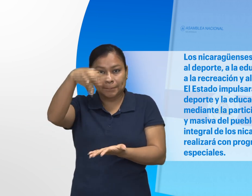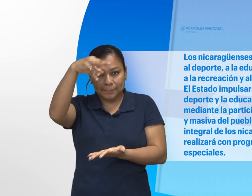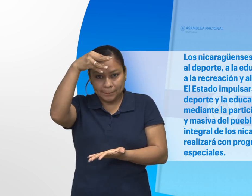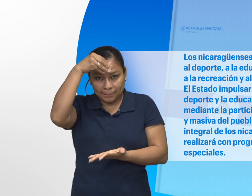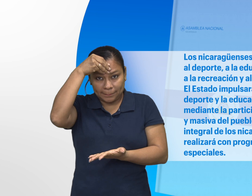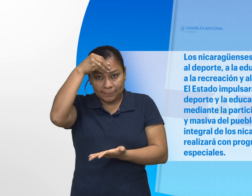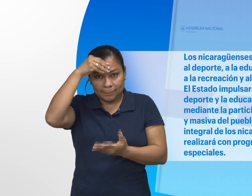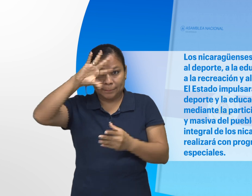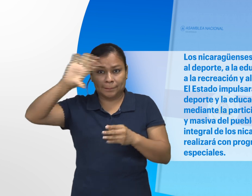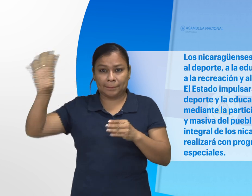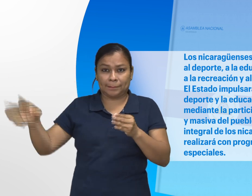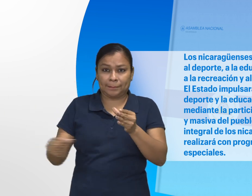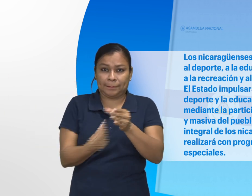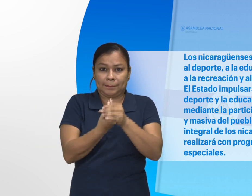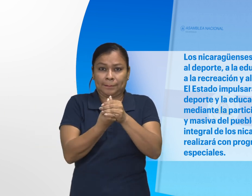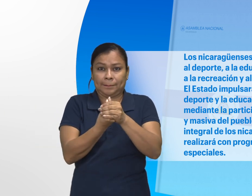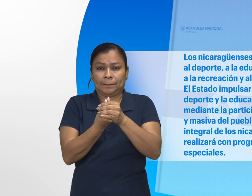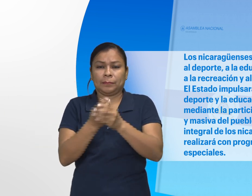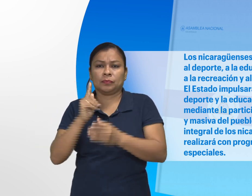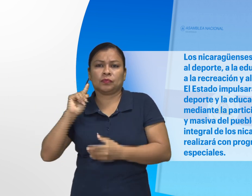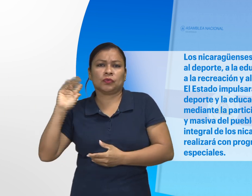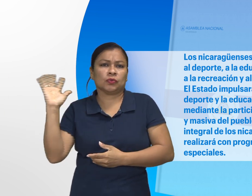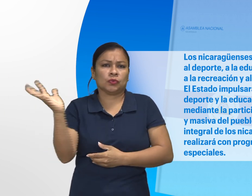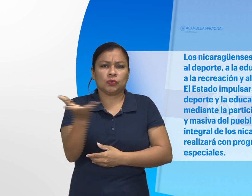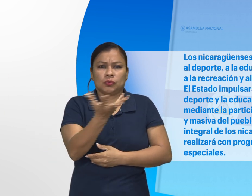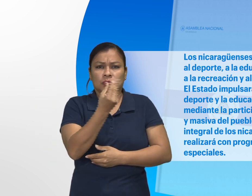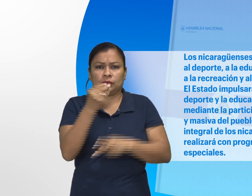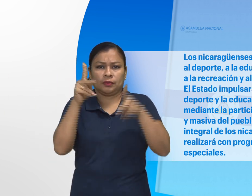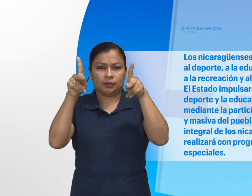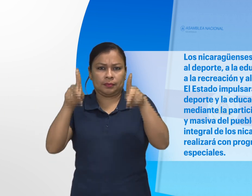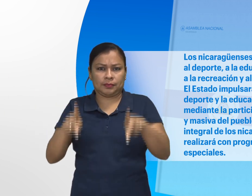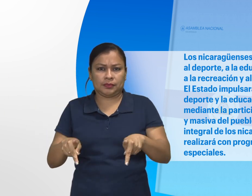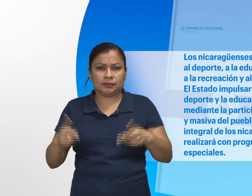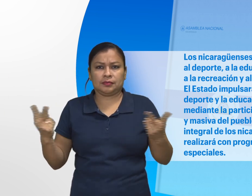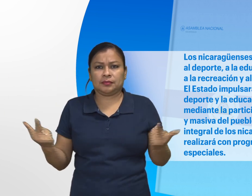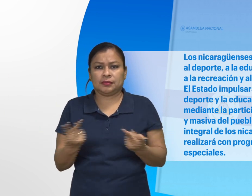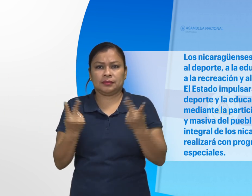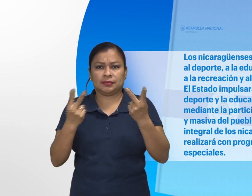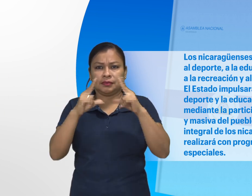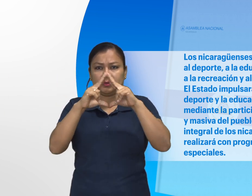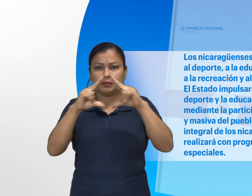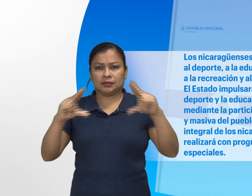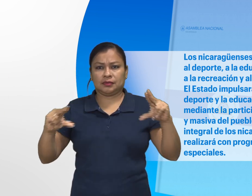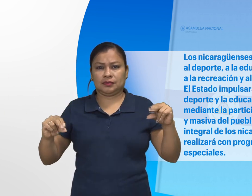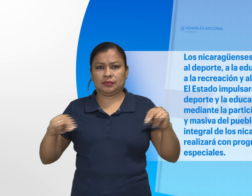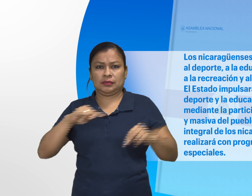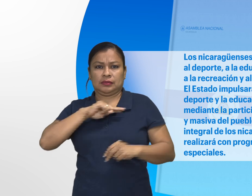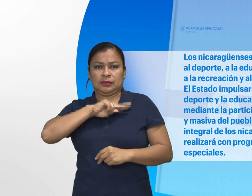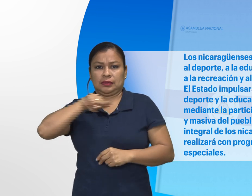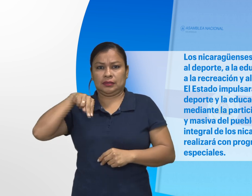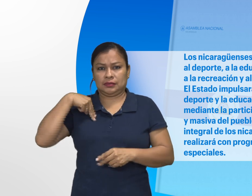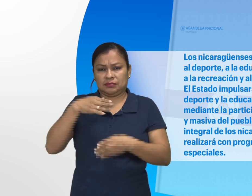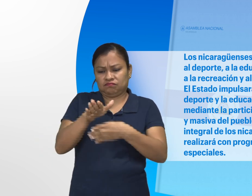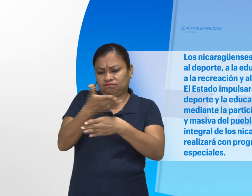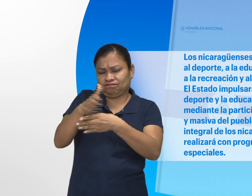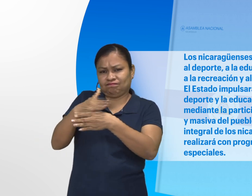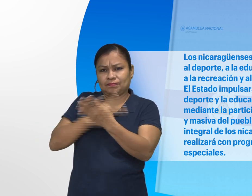y masiva del pueblo Para la formación integral de los nicaragüenses, esto se realizará con